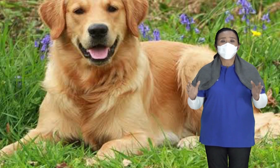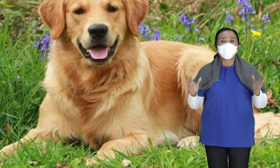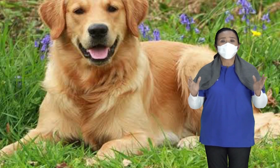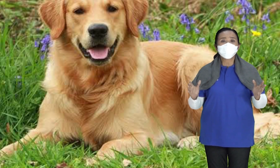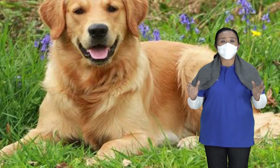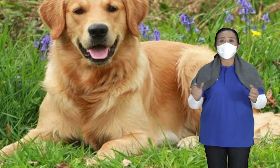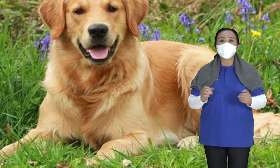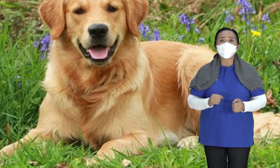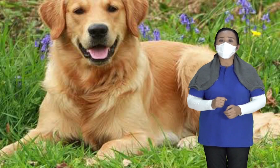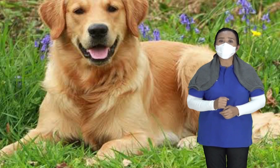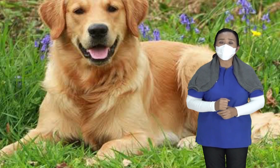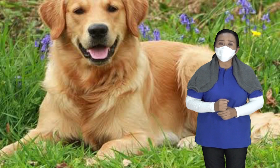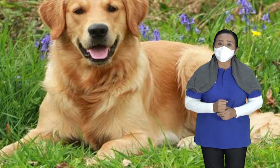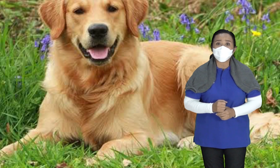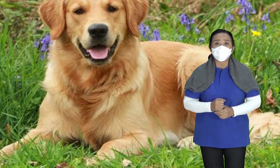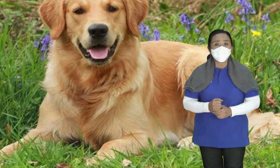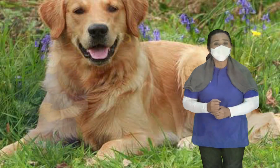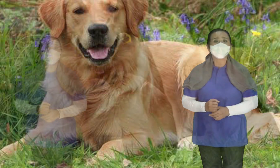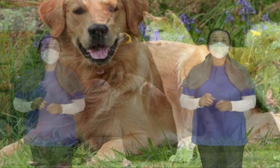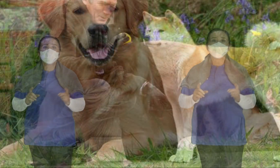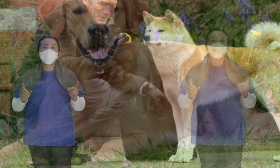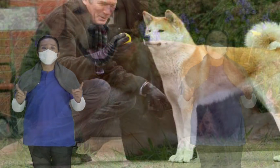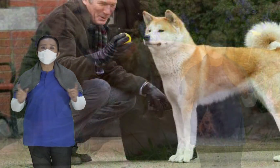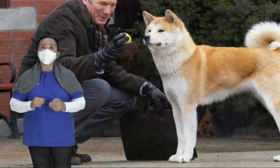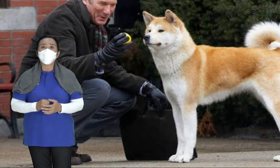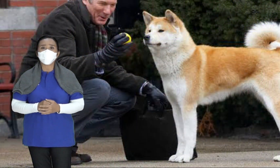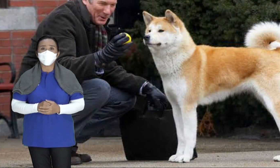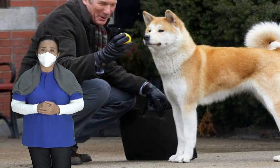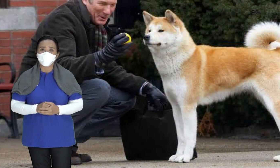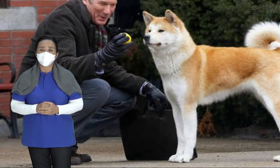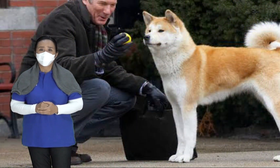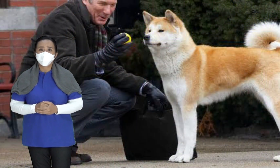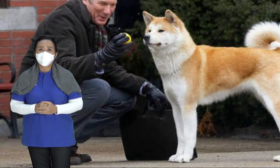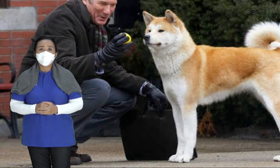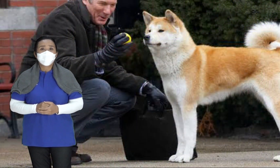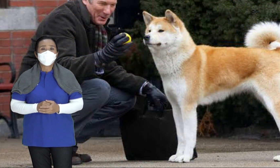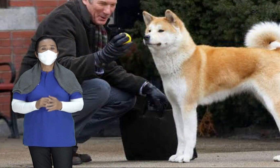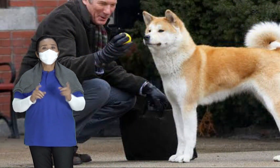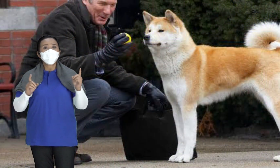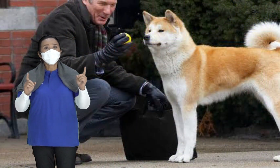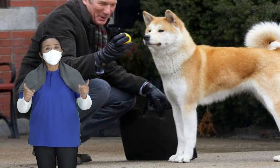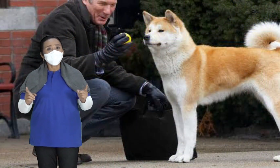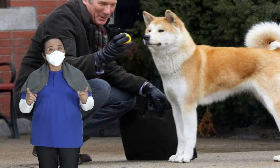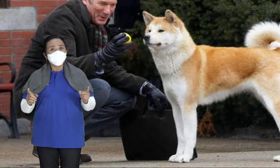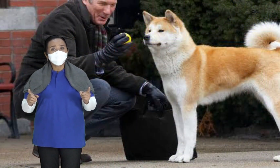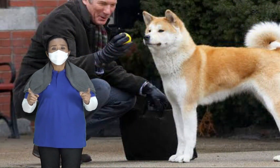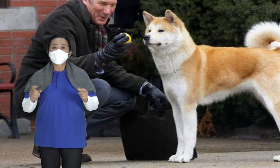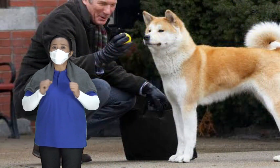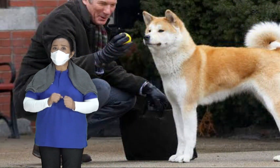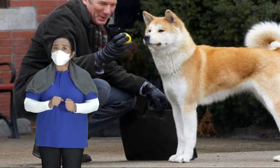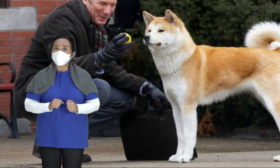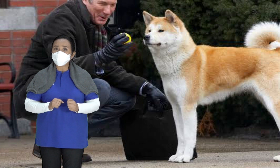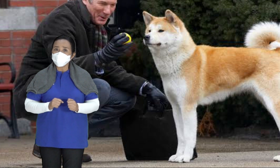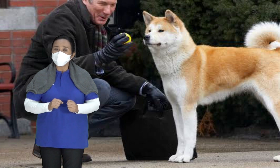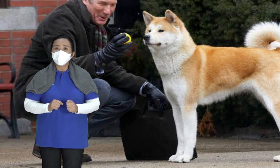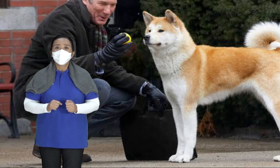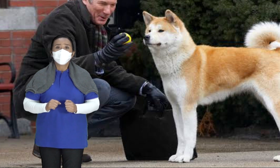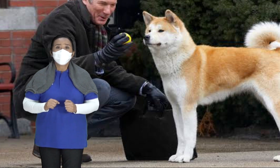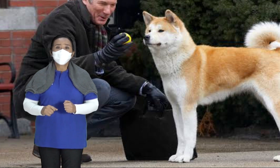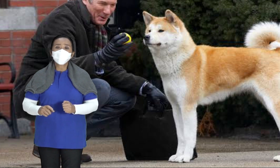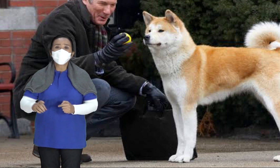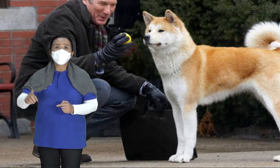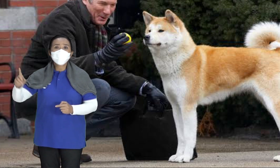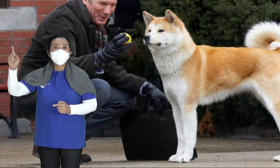oleh seorang profesor bernama Profesor Ueno Hachiko ini setiap hari